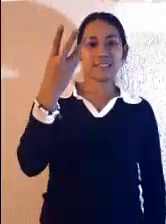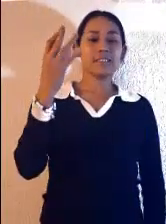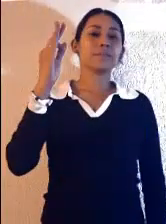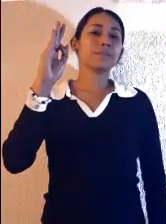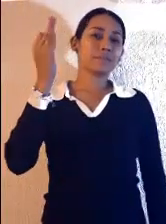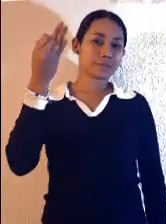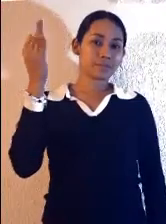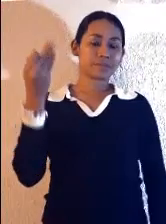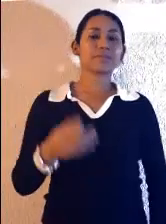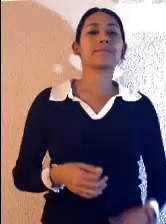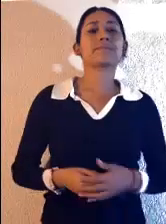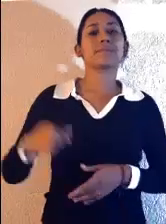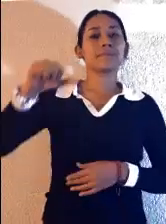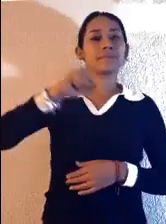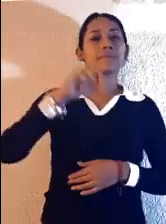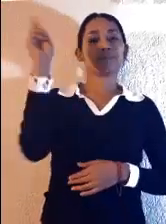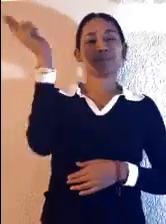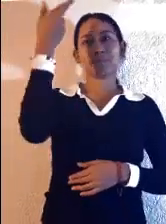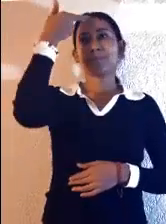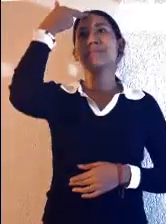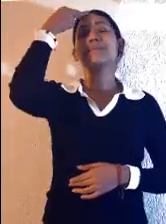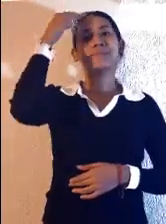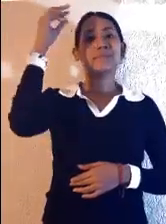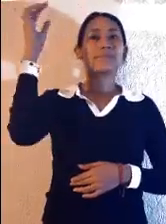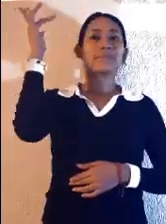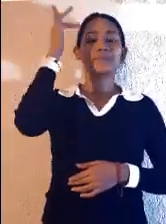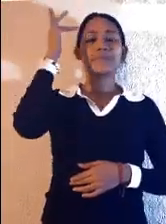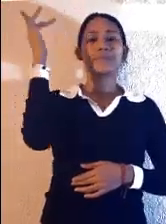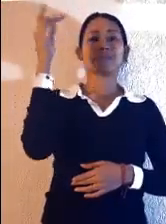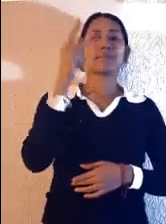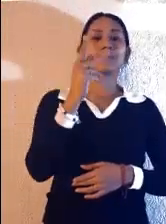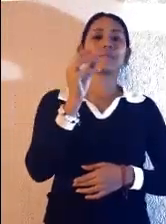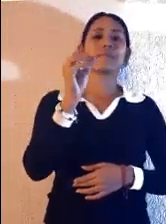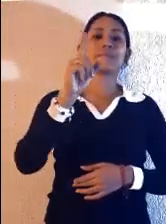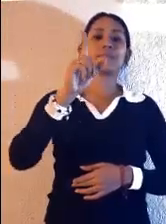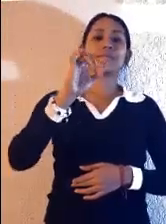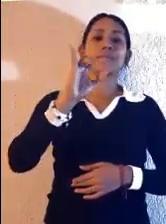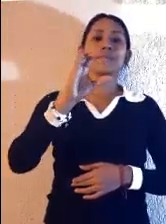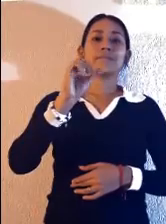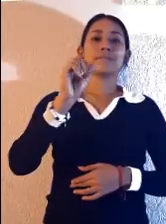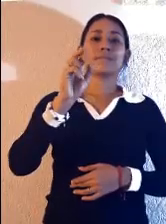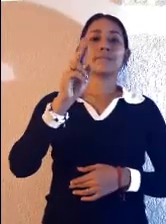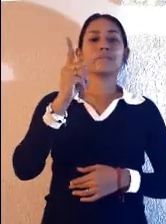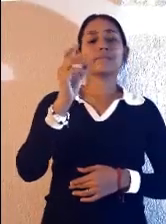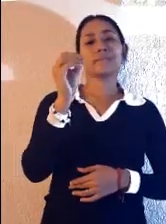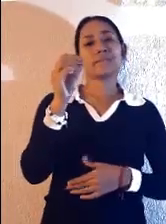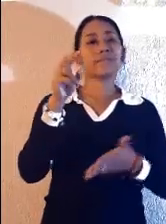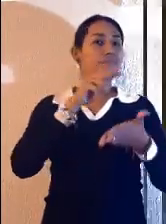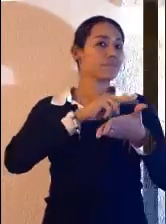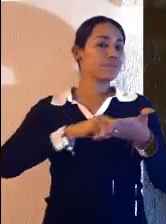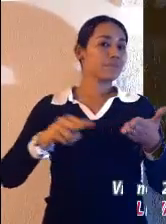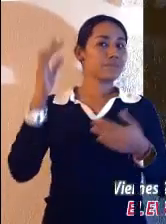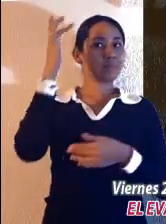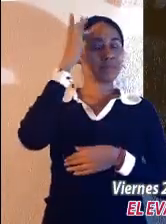23 de febrero, hoy recordamos a San Policarpo. Evangelio según San Mateo